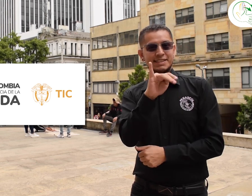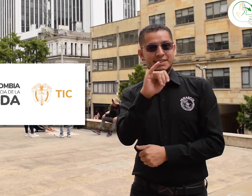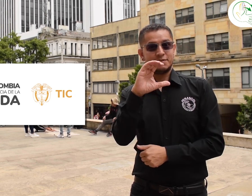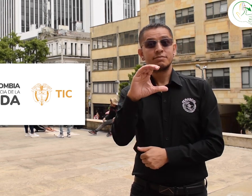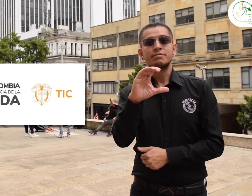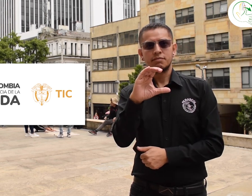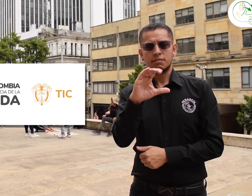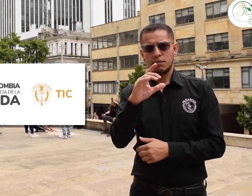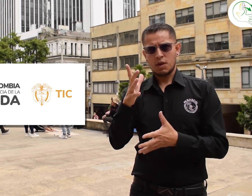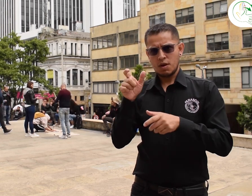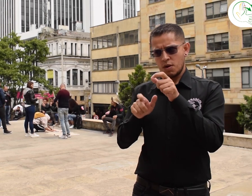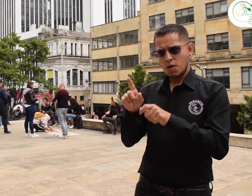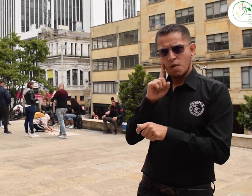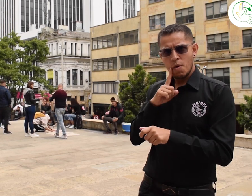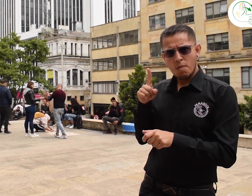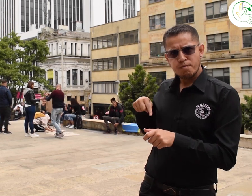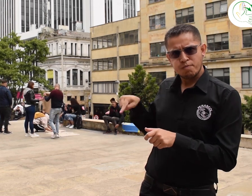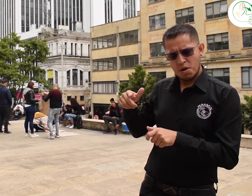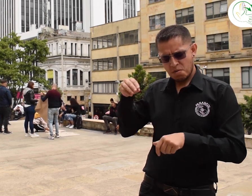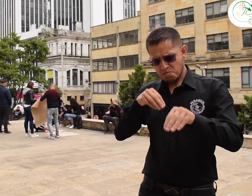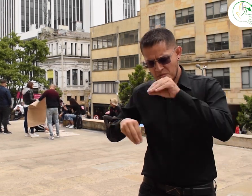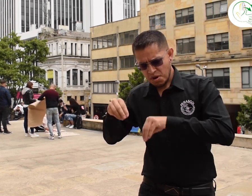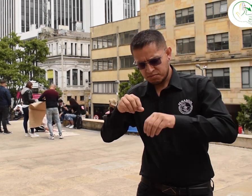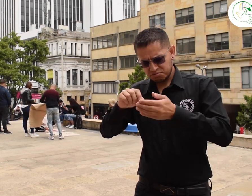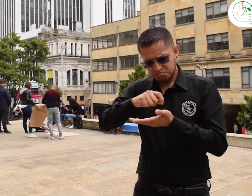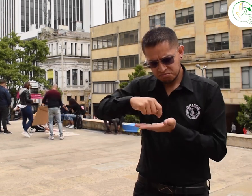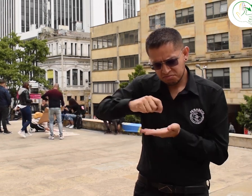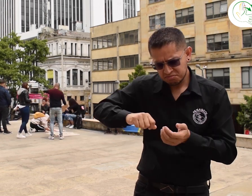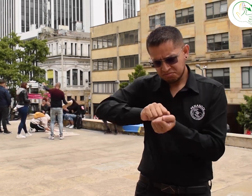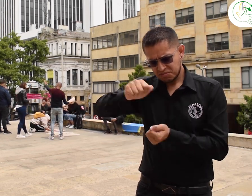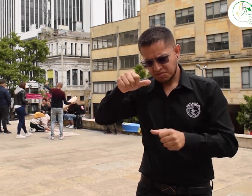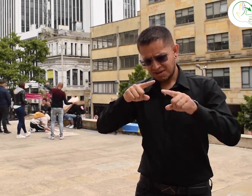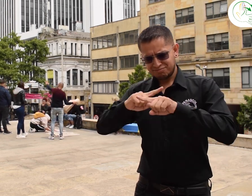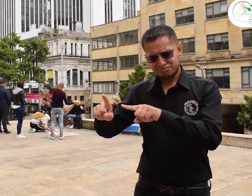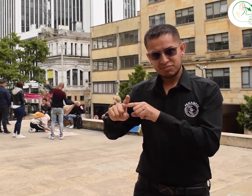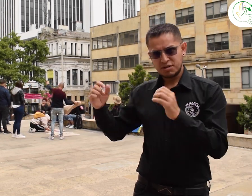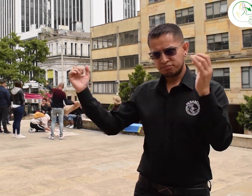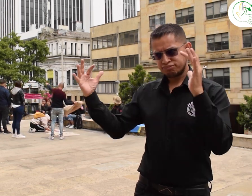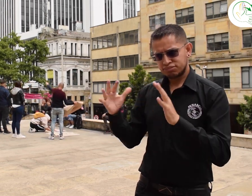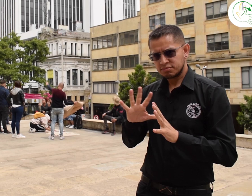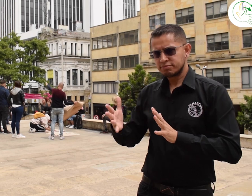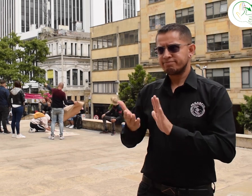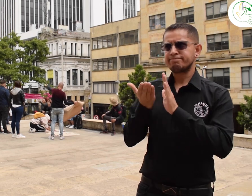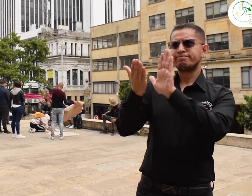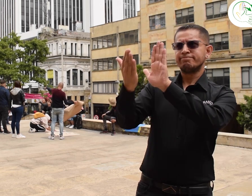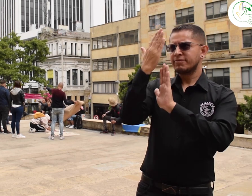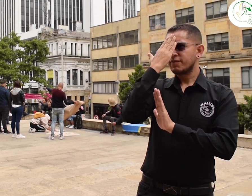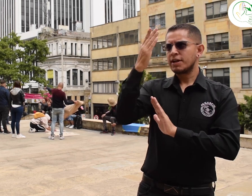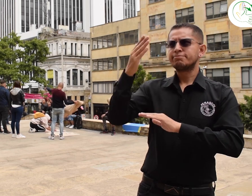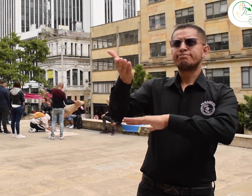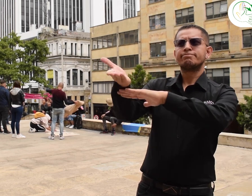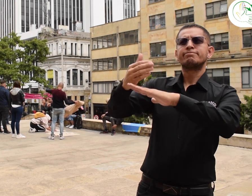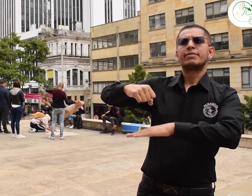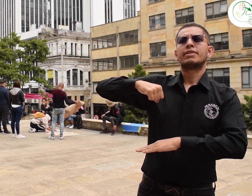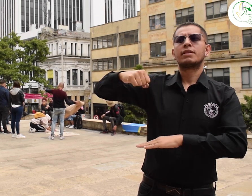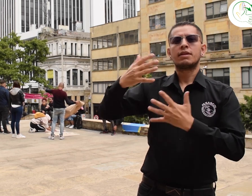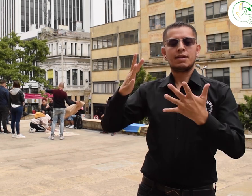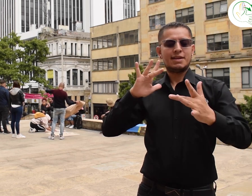Toro, el Ministerio de las TIC, y se encuentran acá personas sordas haciendo diferentes pliegos, pancartas, con el objetivo de